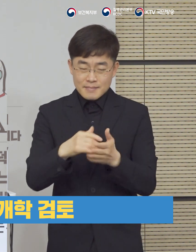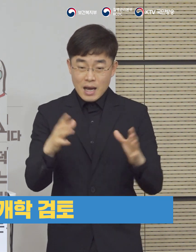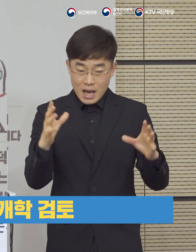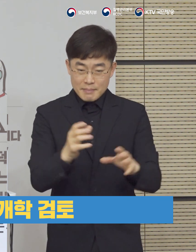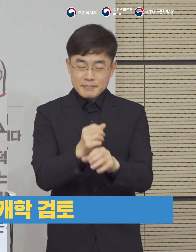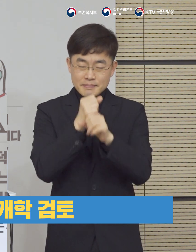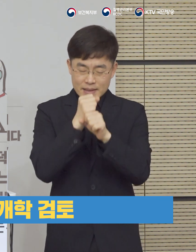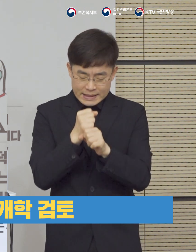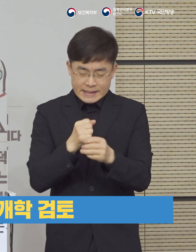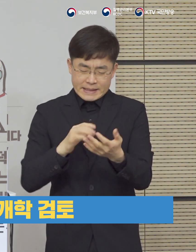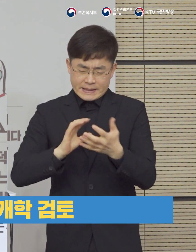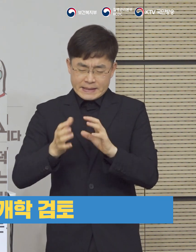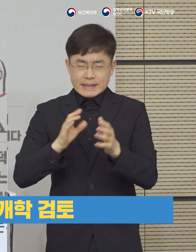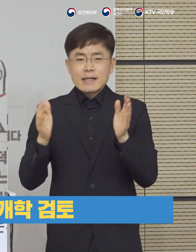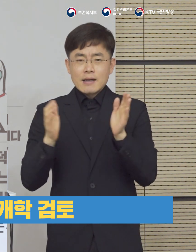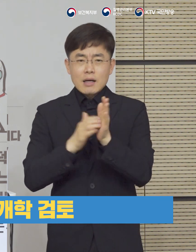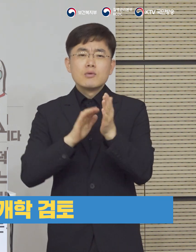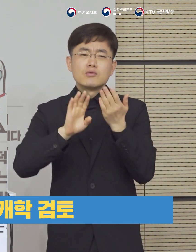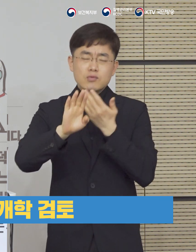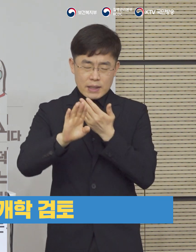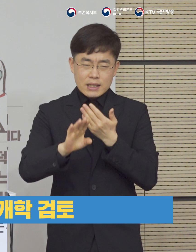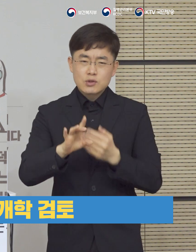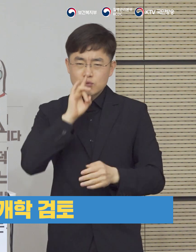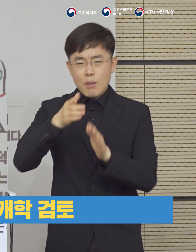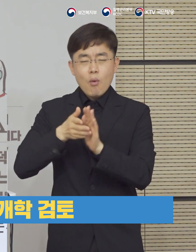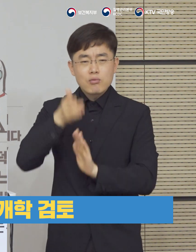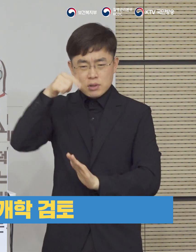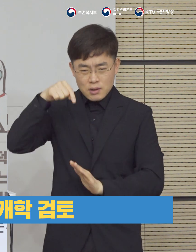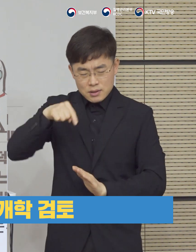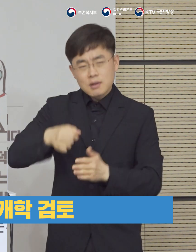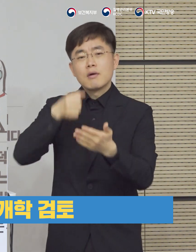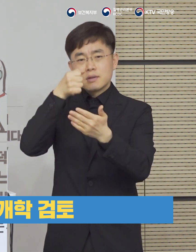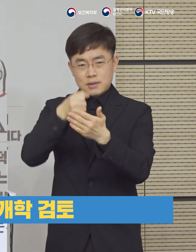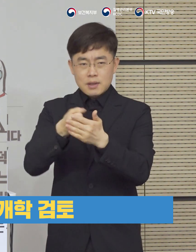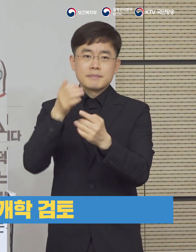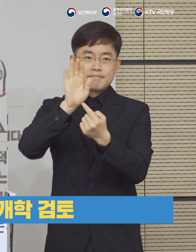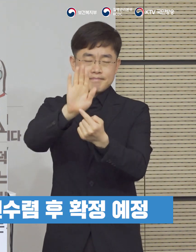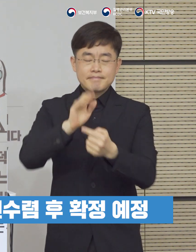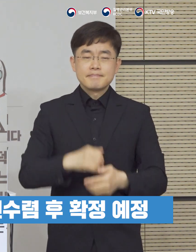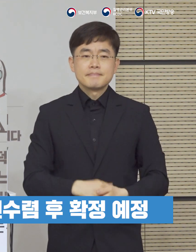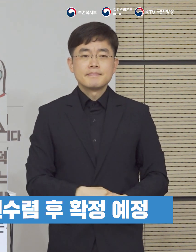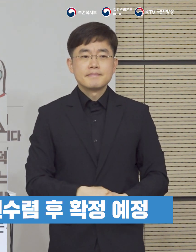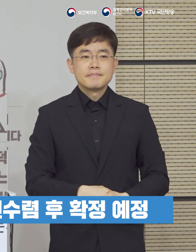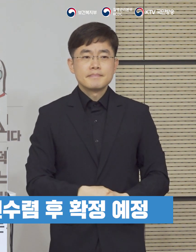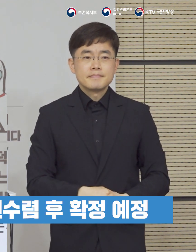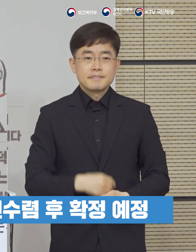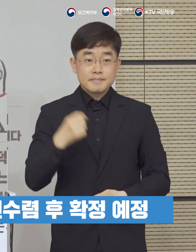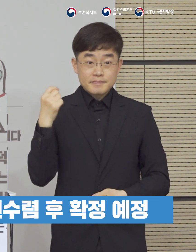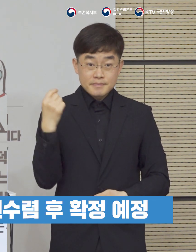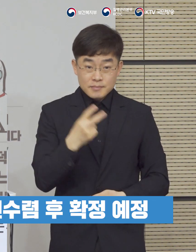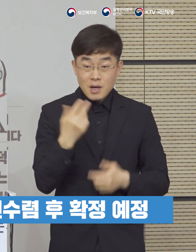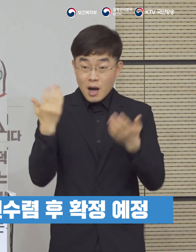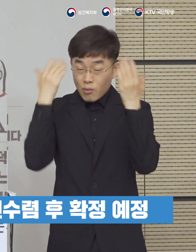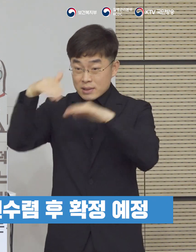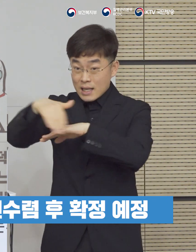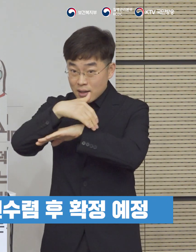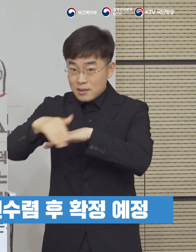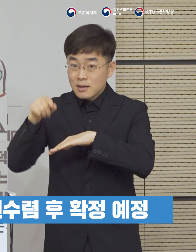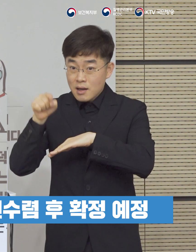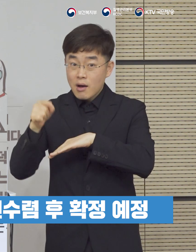이렇게 모아진 의견들을 보고받고 논의를 통해서 결정할 예정입니다. 원격수업과